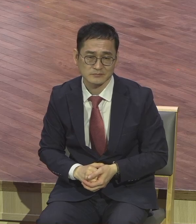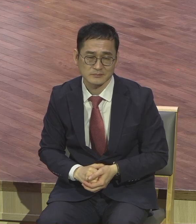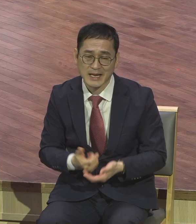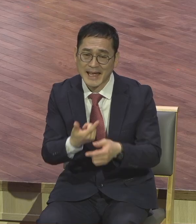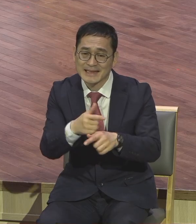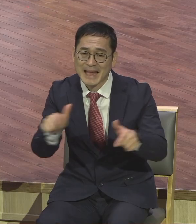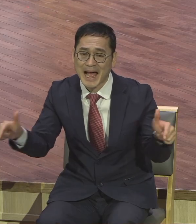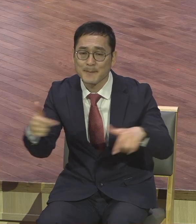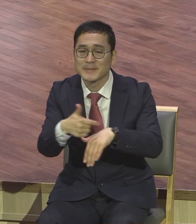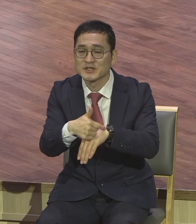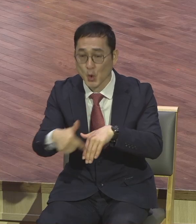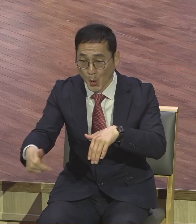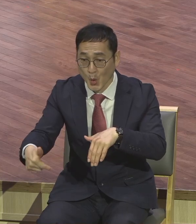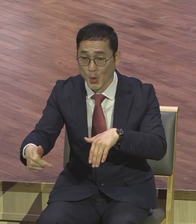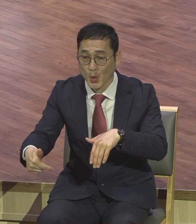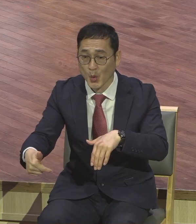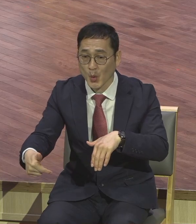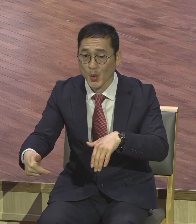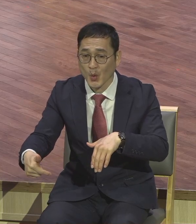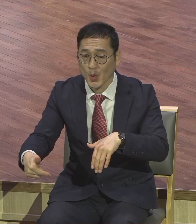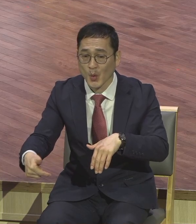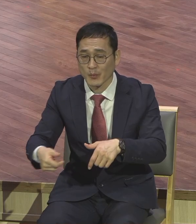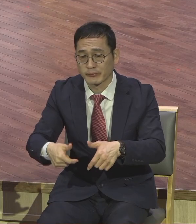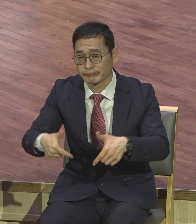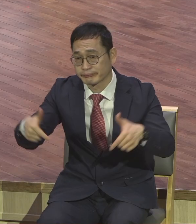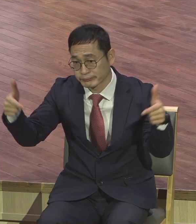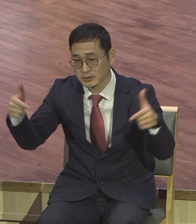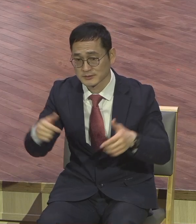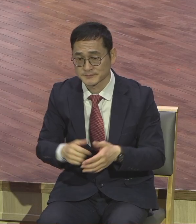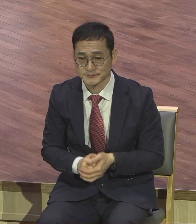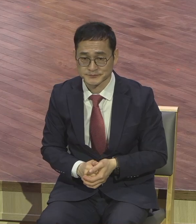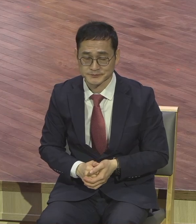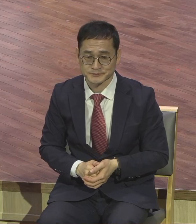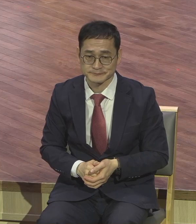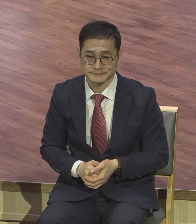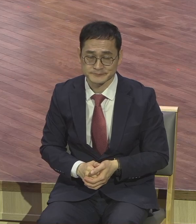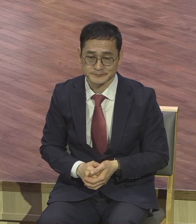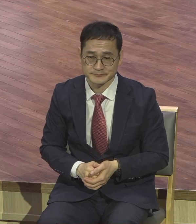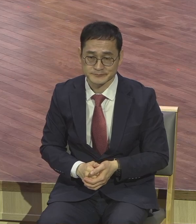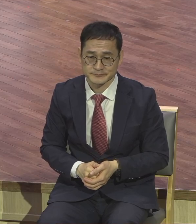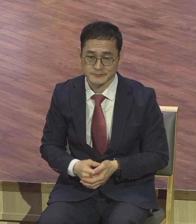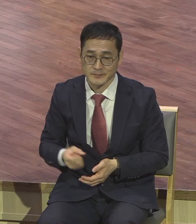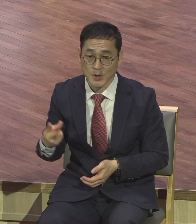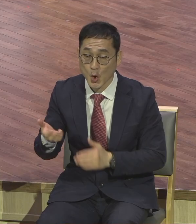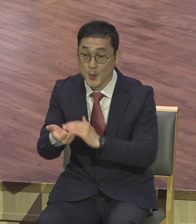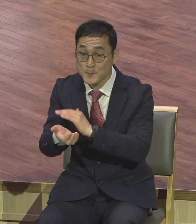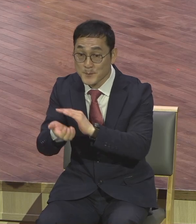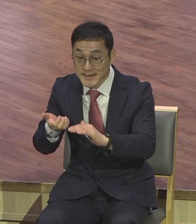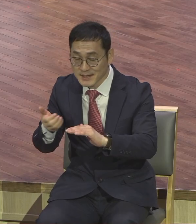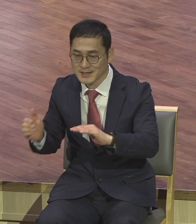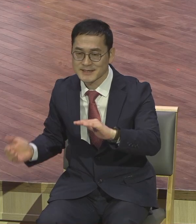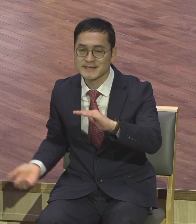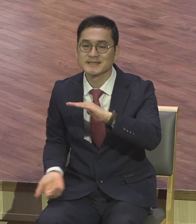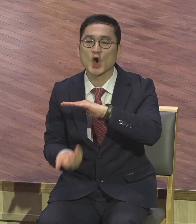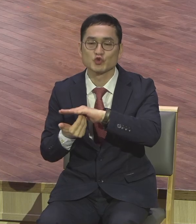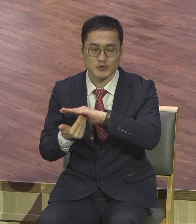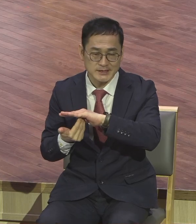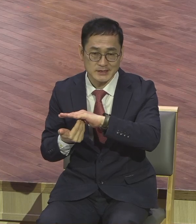되어버렸다니까요. 마지막 미리 성취는 뭐냐. 현장 중심 사회적 자세가 온다. 현장에